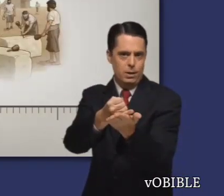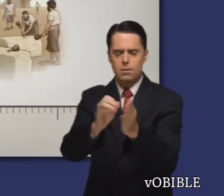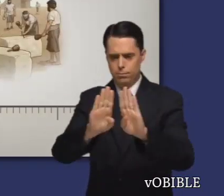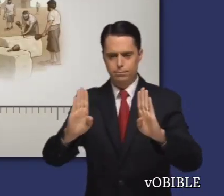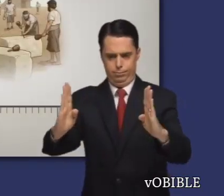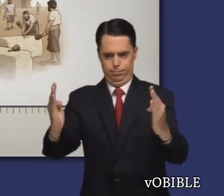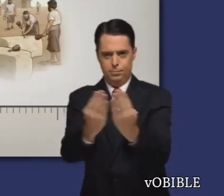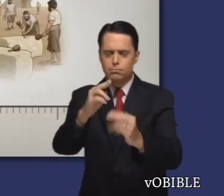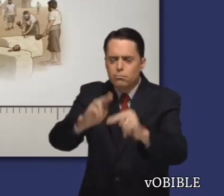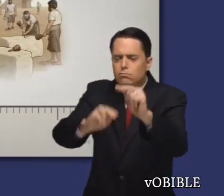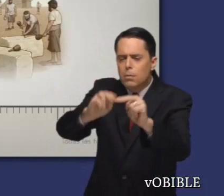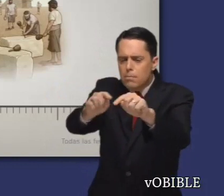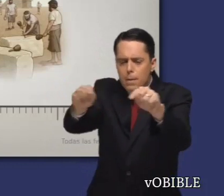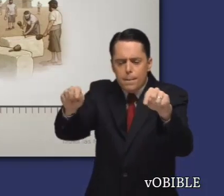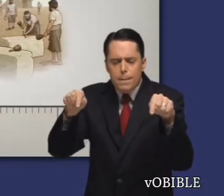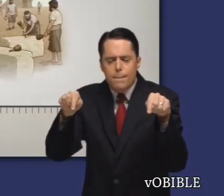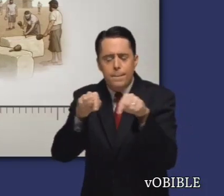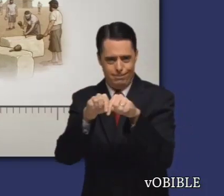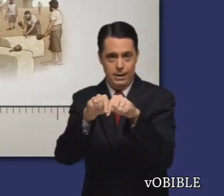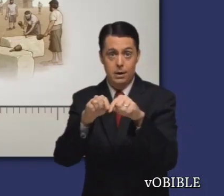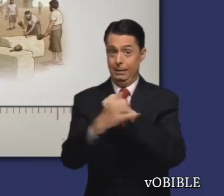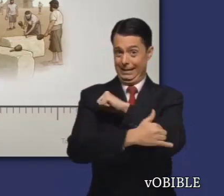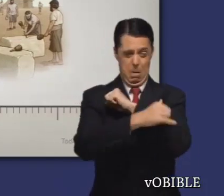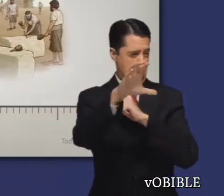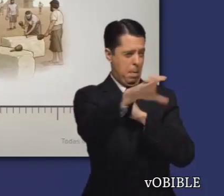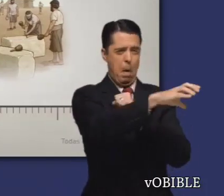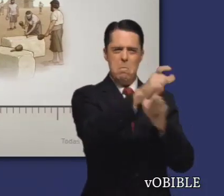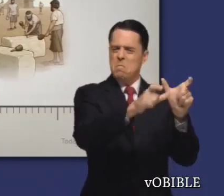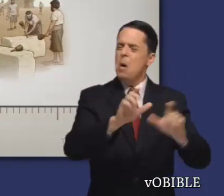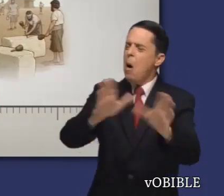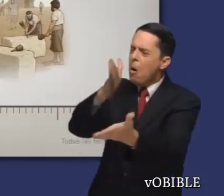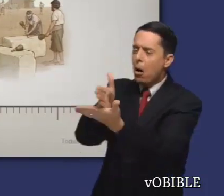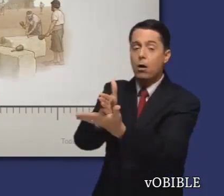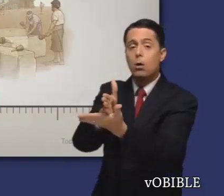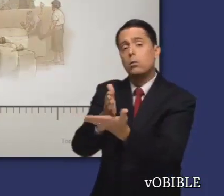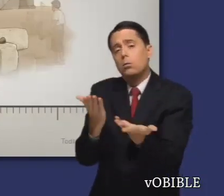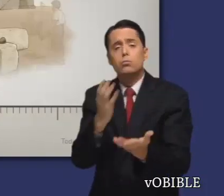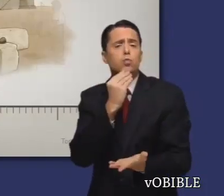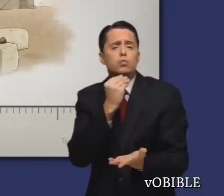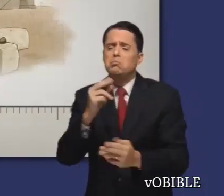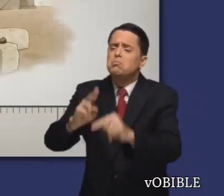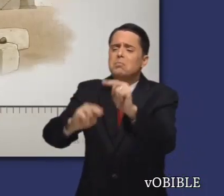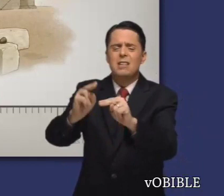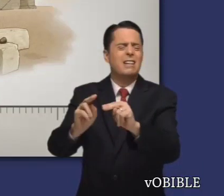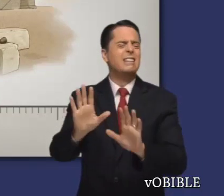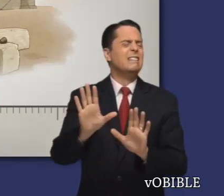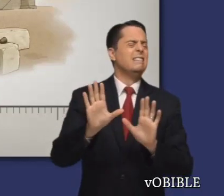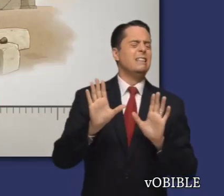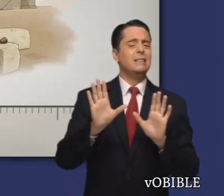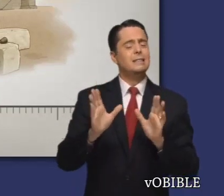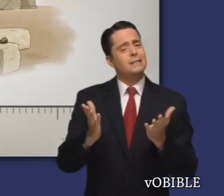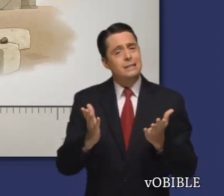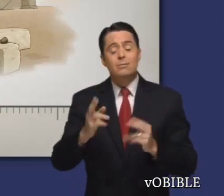cimientos del nuevo templo de Jerusalén. Pero lamentablemente la obra se detuvo durante muchos años debido a la